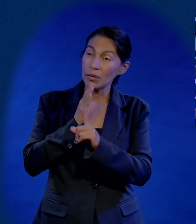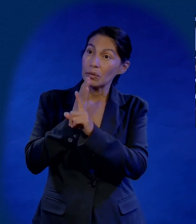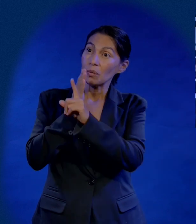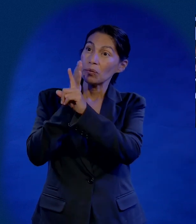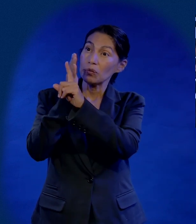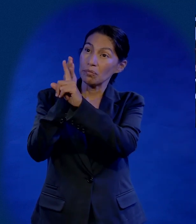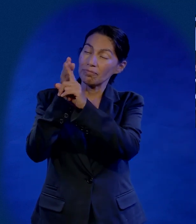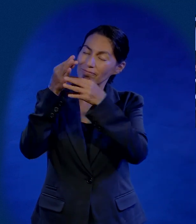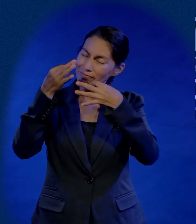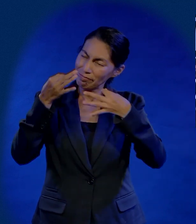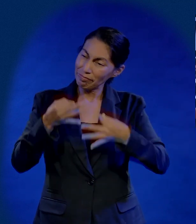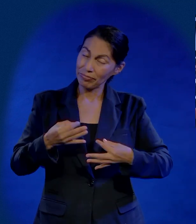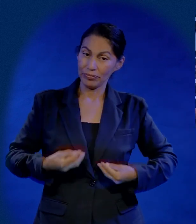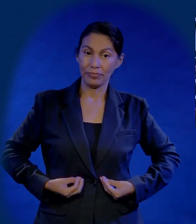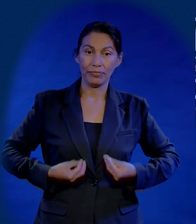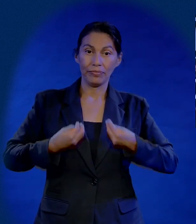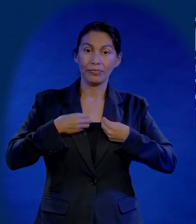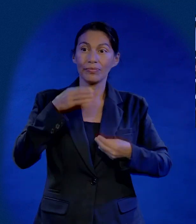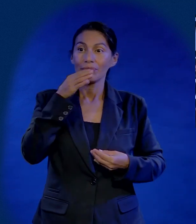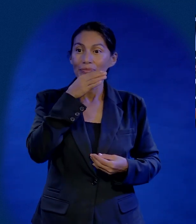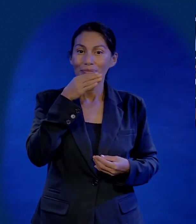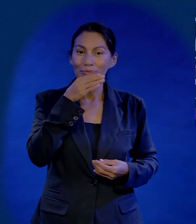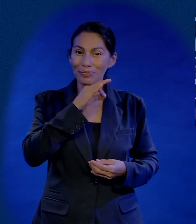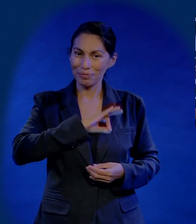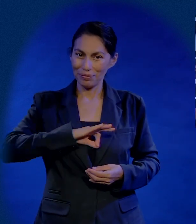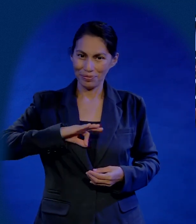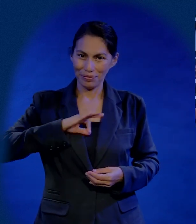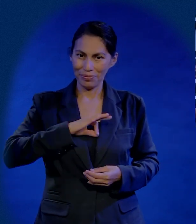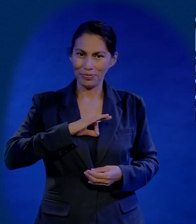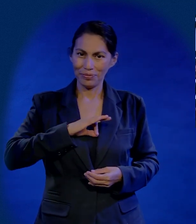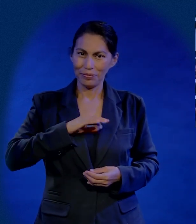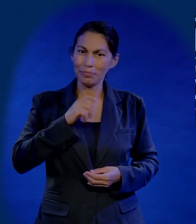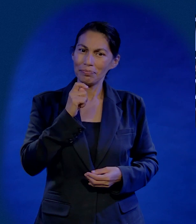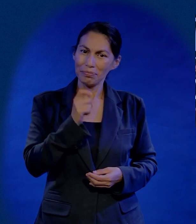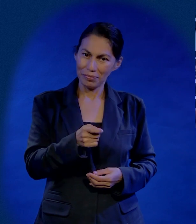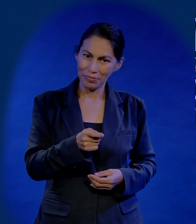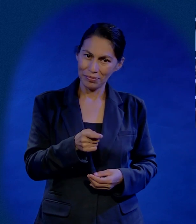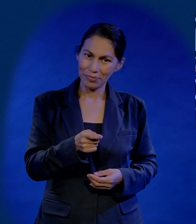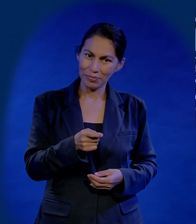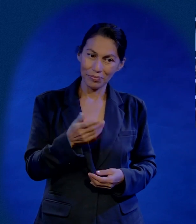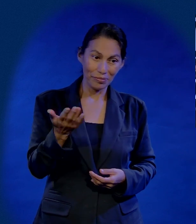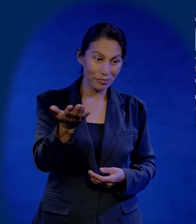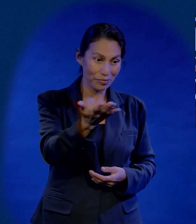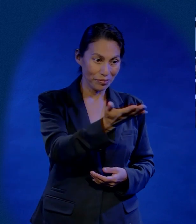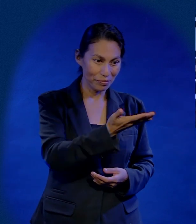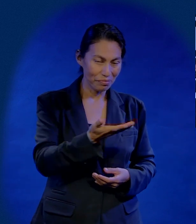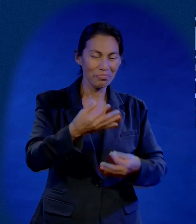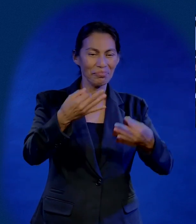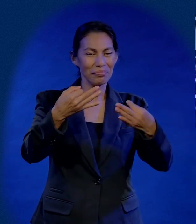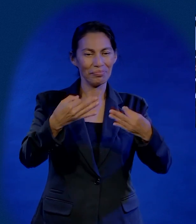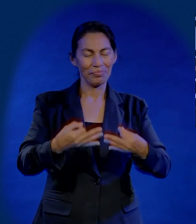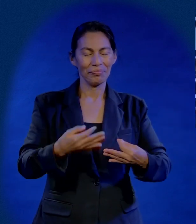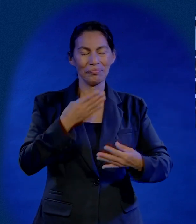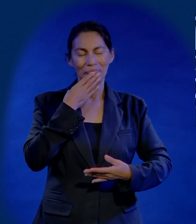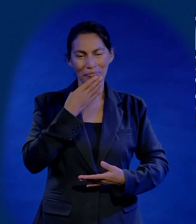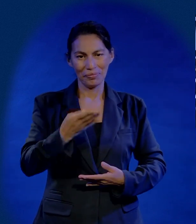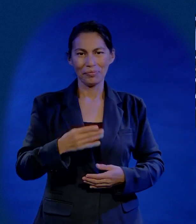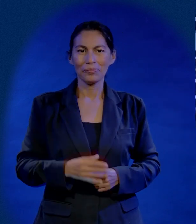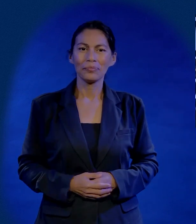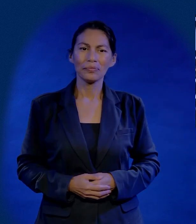Pero Jesús está diciendo que el enfoque adecuado de una vida cristiana feliz consiste en centrarte en el